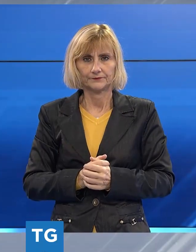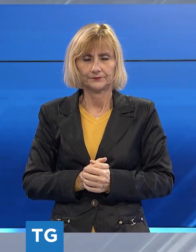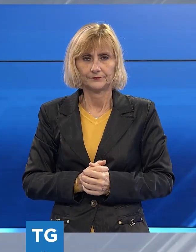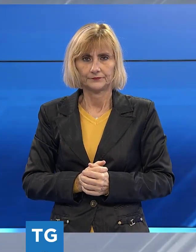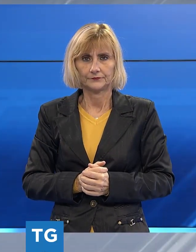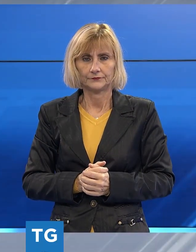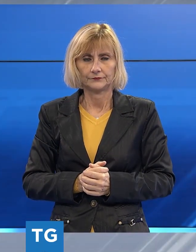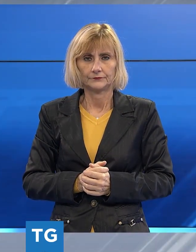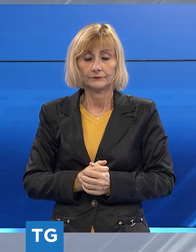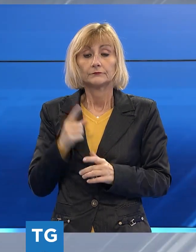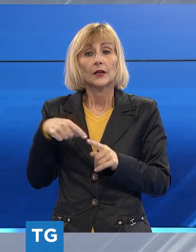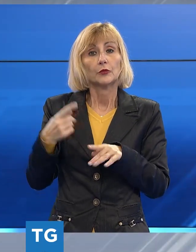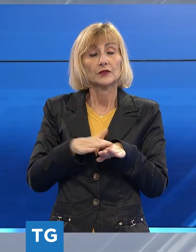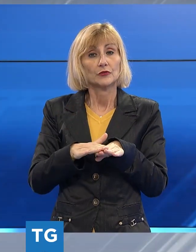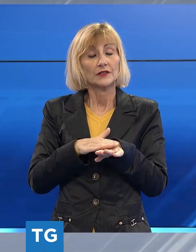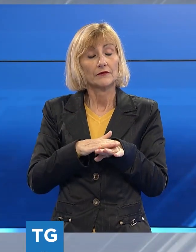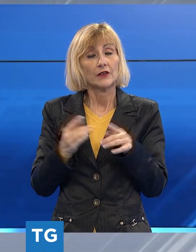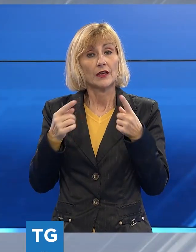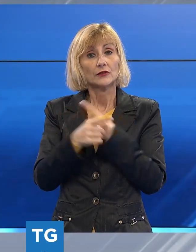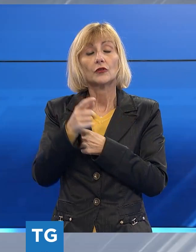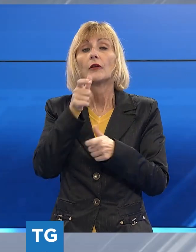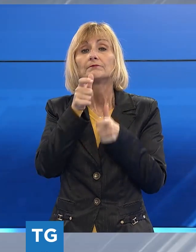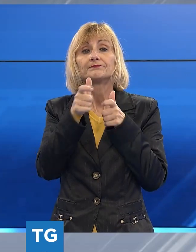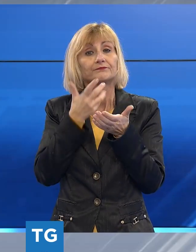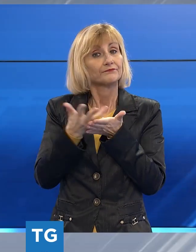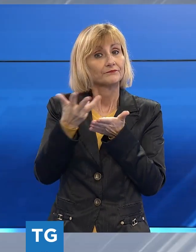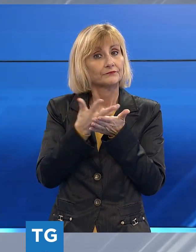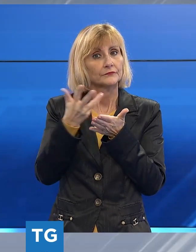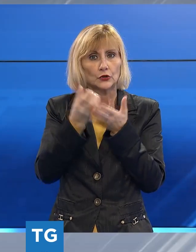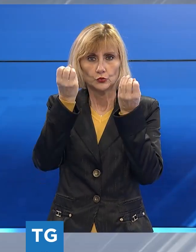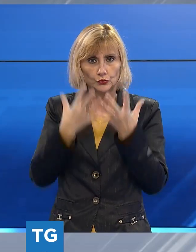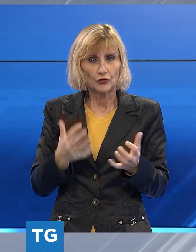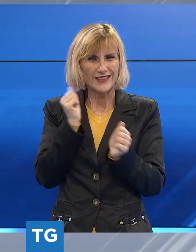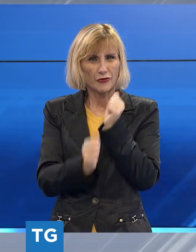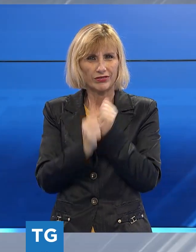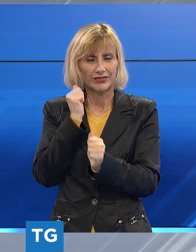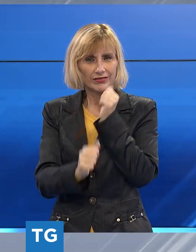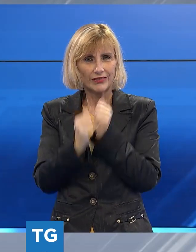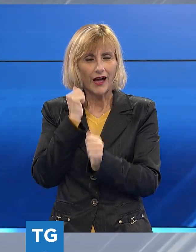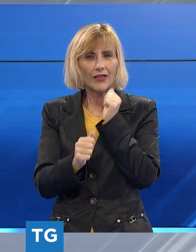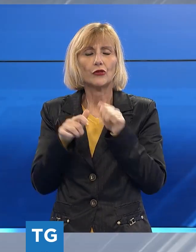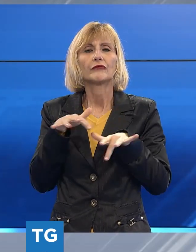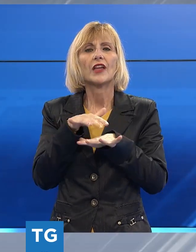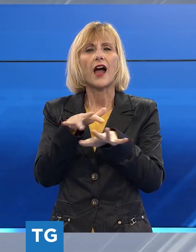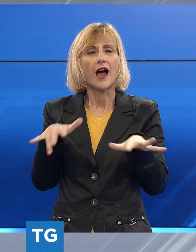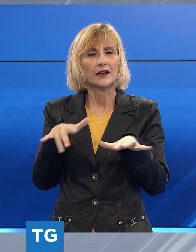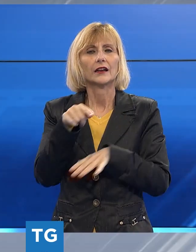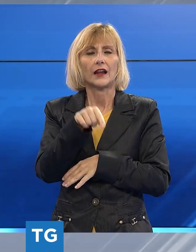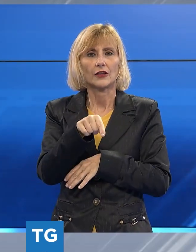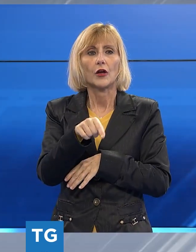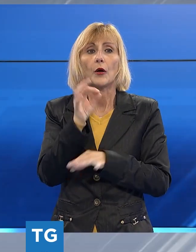Nel prossimo servizio andiamo invece a raccontarvi di un atto vandalico compiuto a Viareggio, un atto